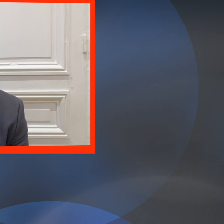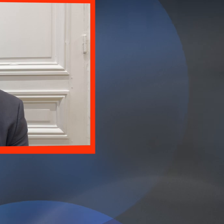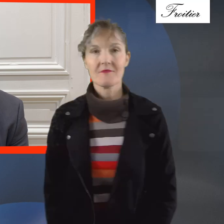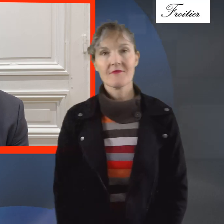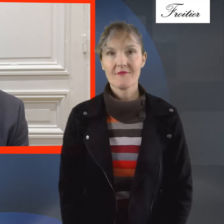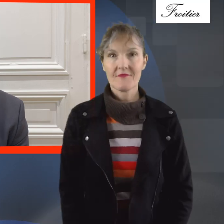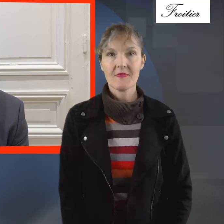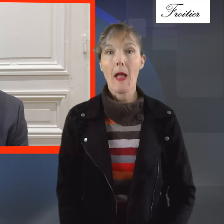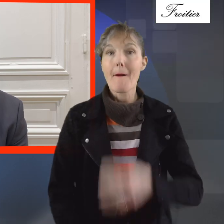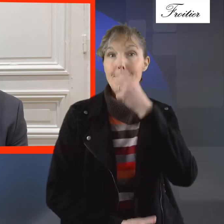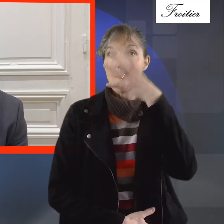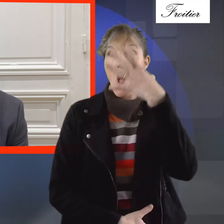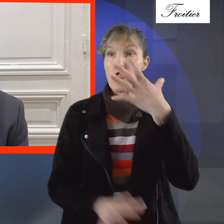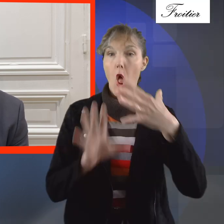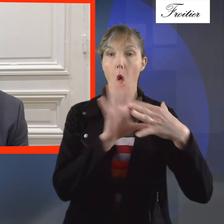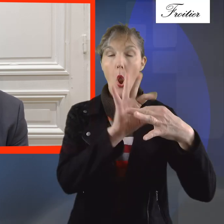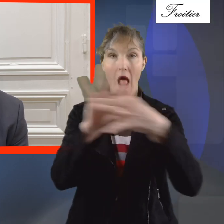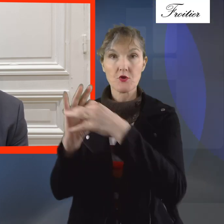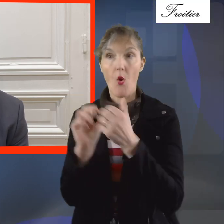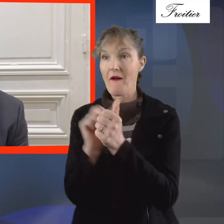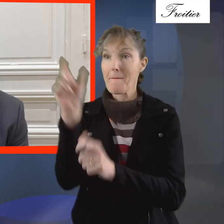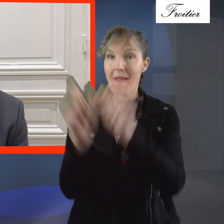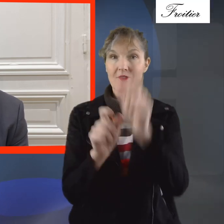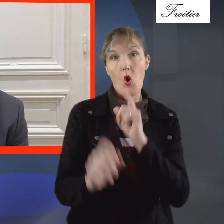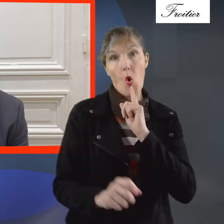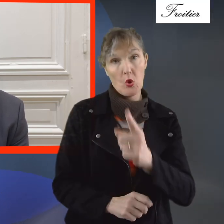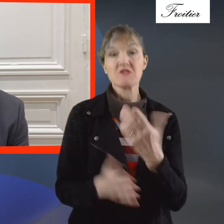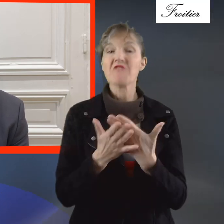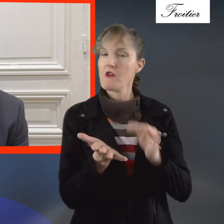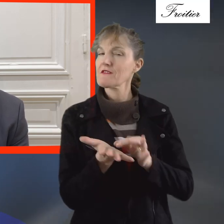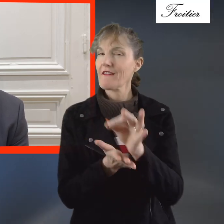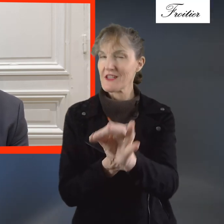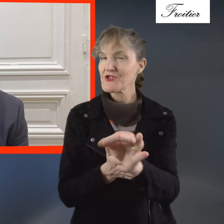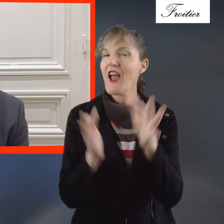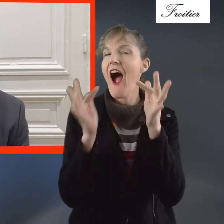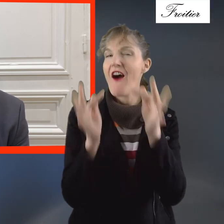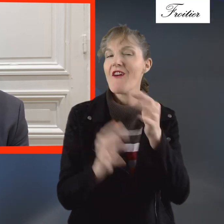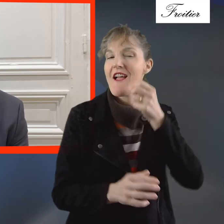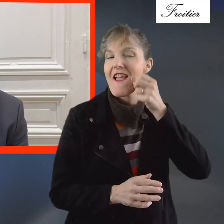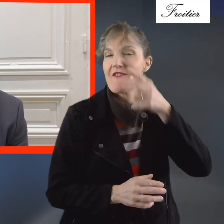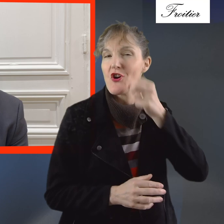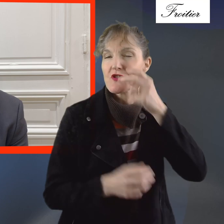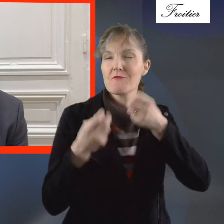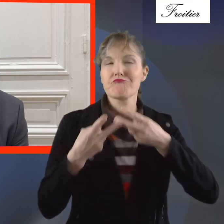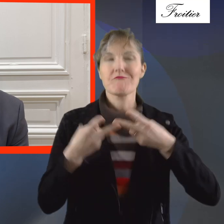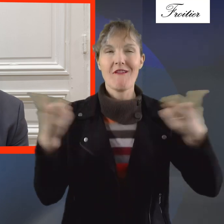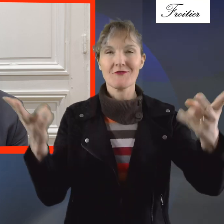Entretenir de bonnes relations avec les autorités, c'est stratégique, je pense, pour l'annonce de l'évangile.